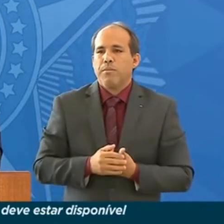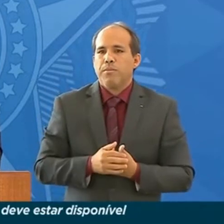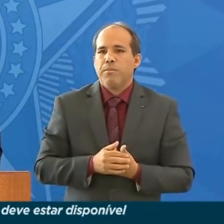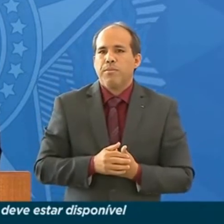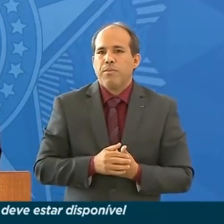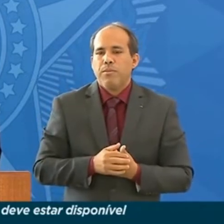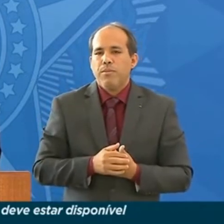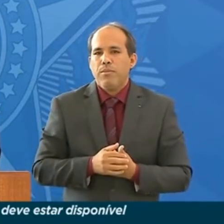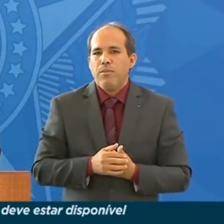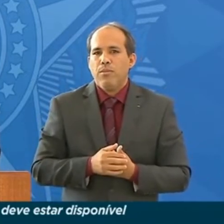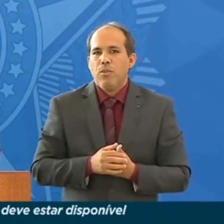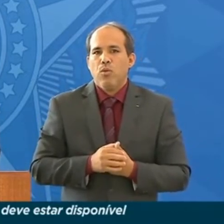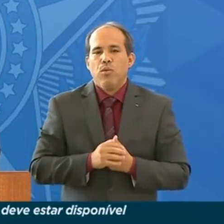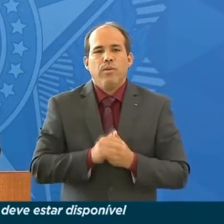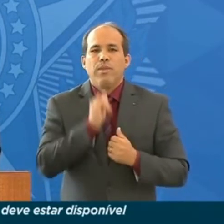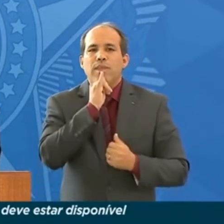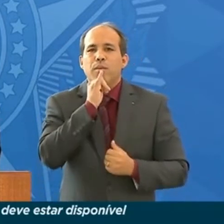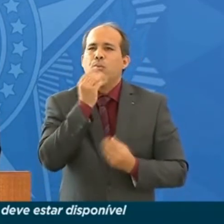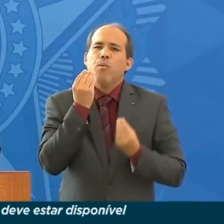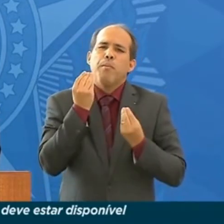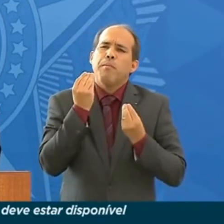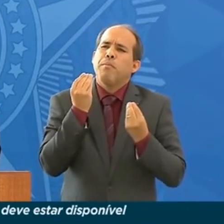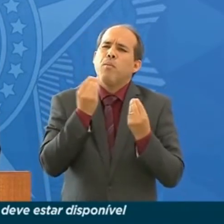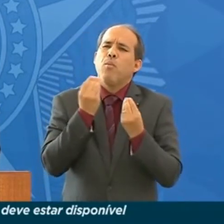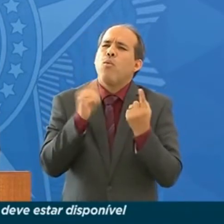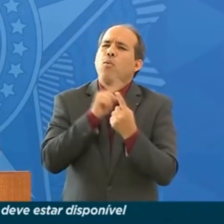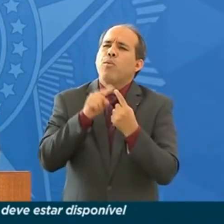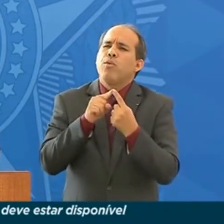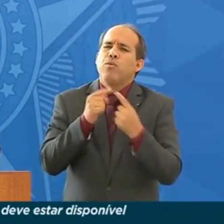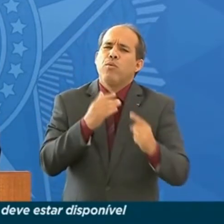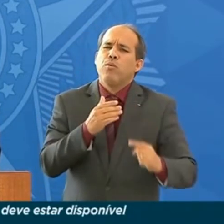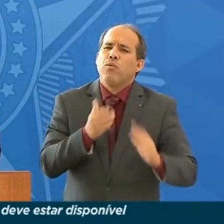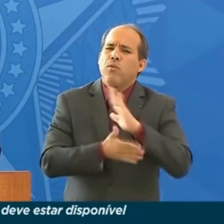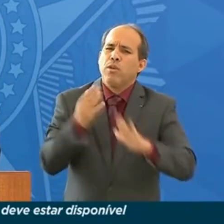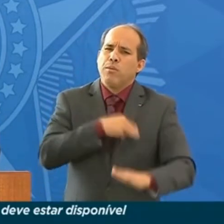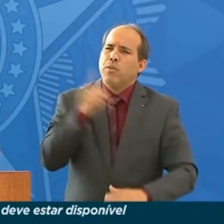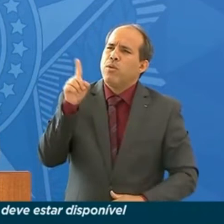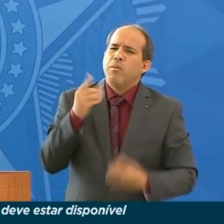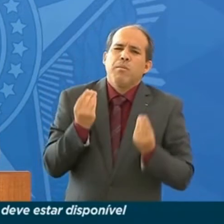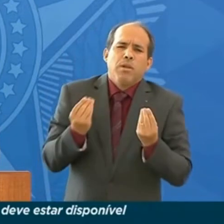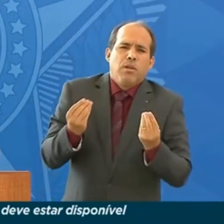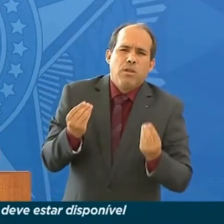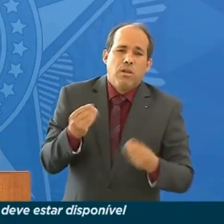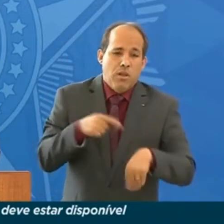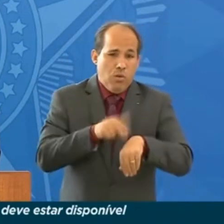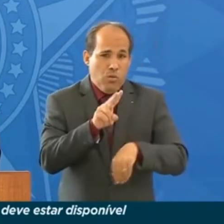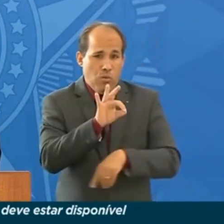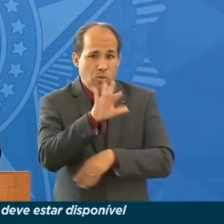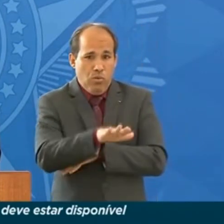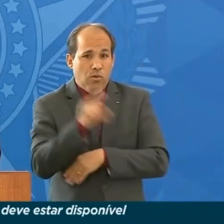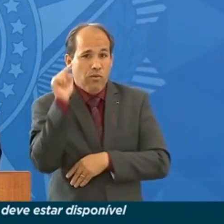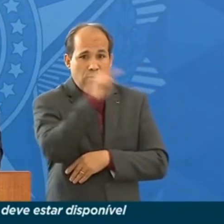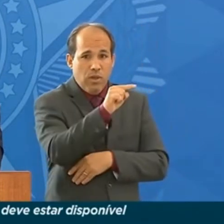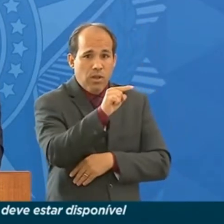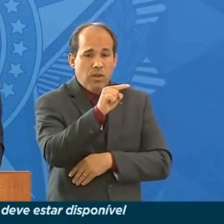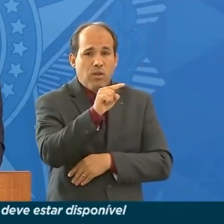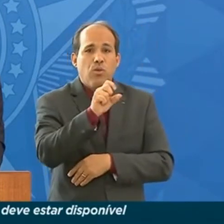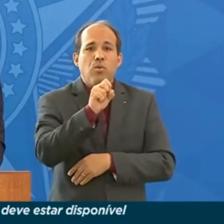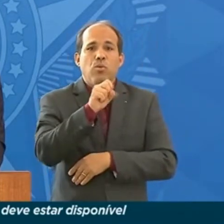Sobre a missão, nós iremos hoje, agora às 14 horas, vamos para a Suécia,